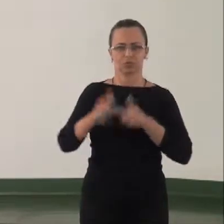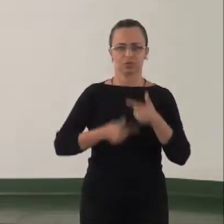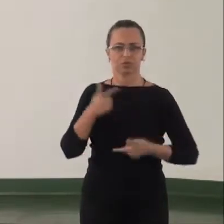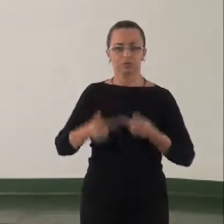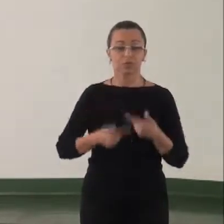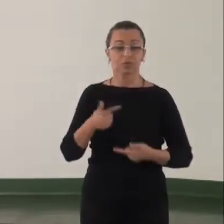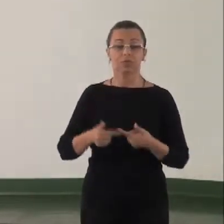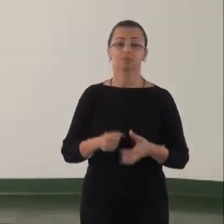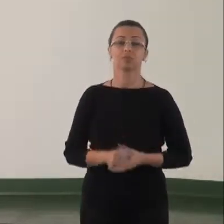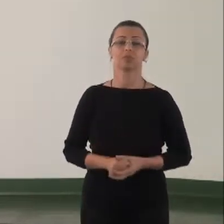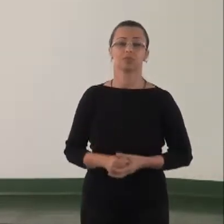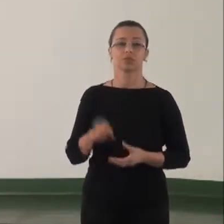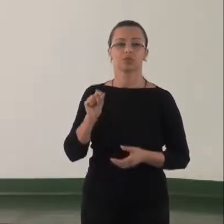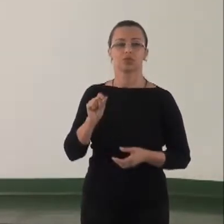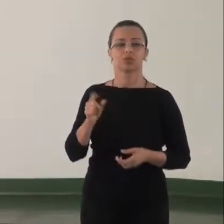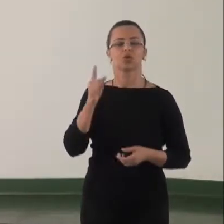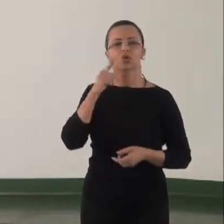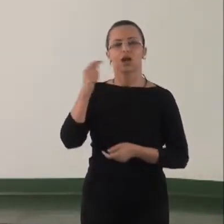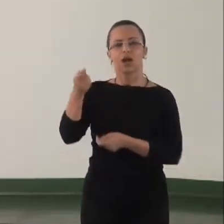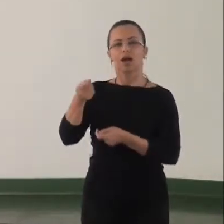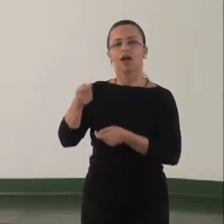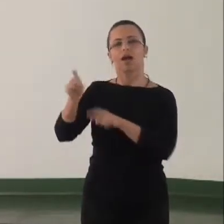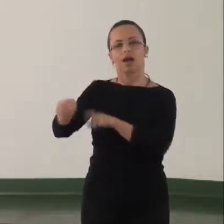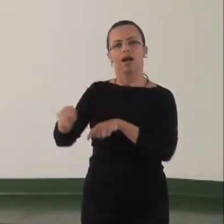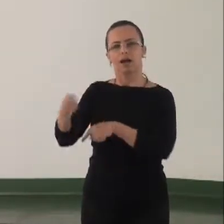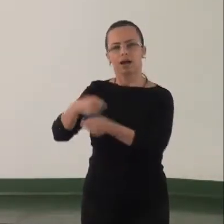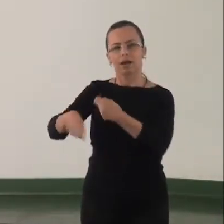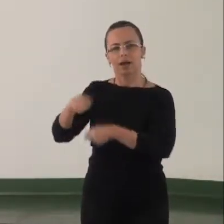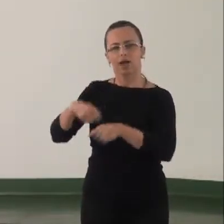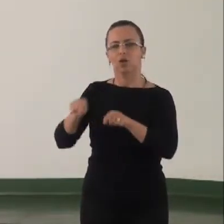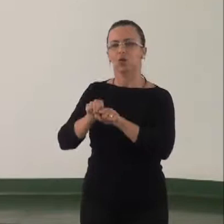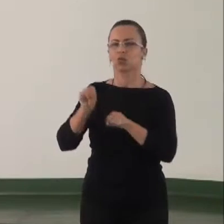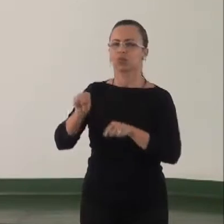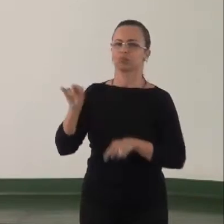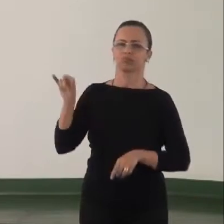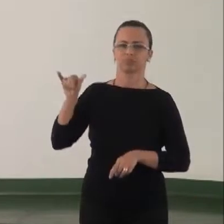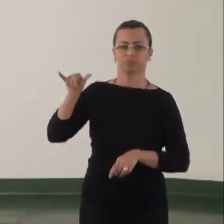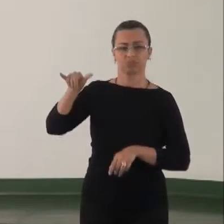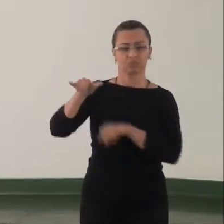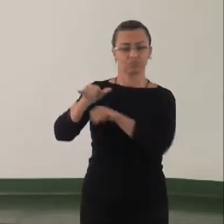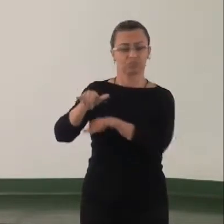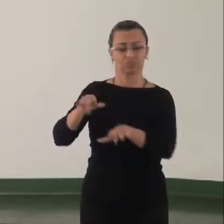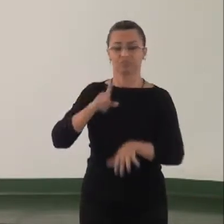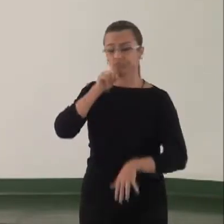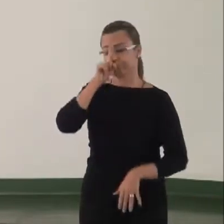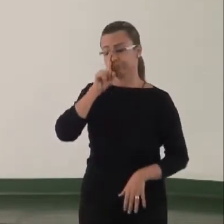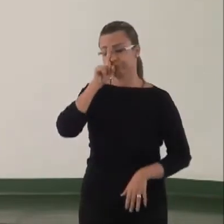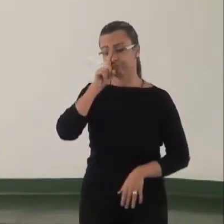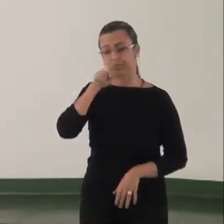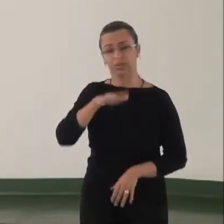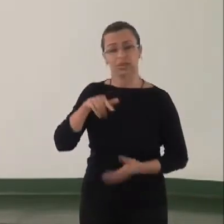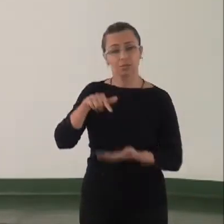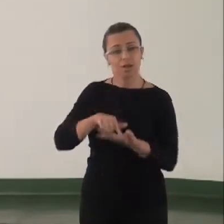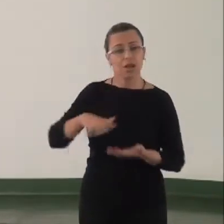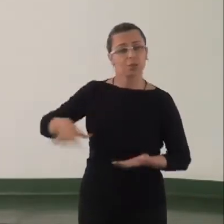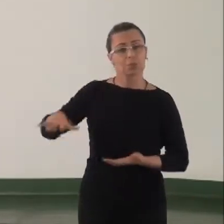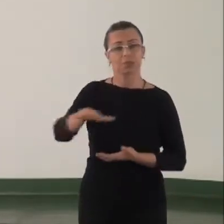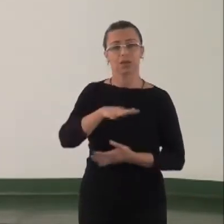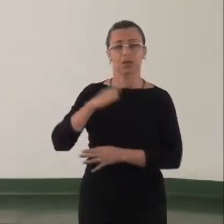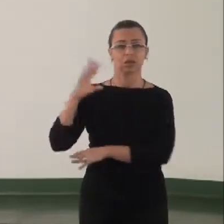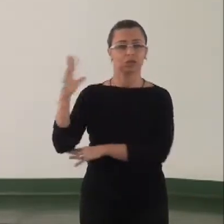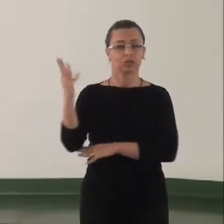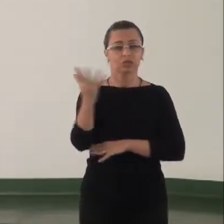associa o agronegócio à pulverização aérea, aos riscos ambientais e os problemas